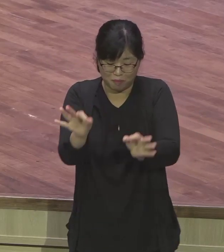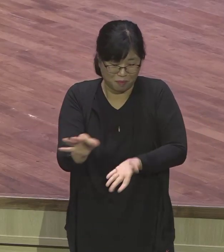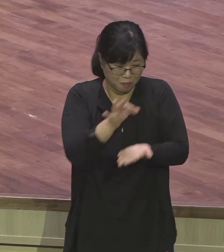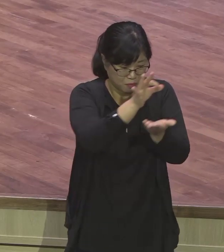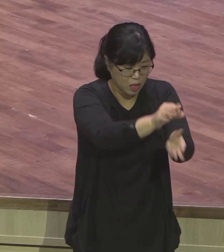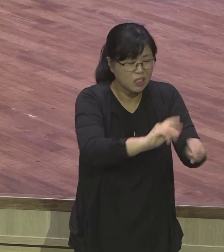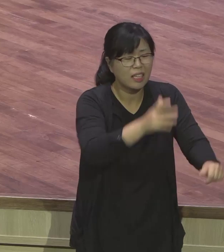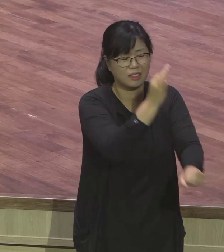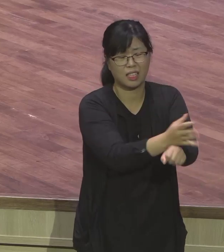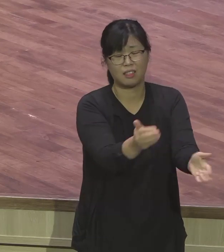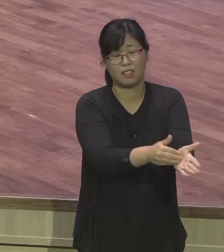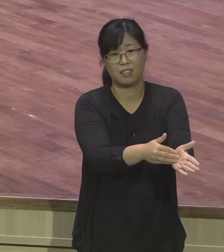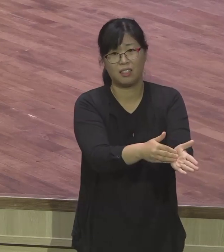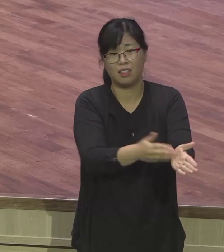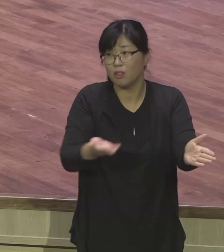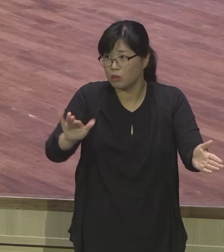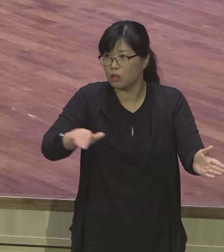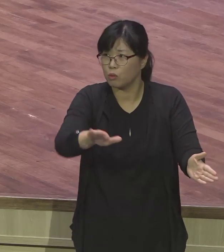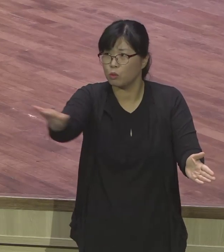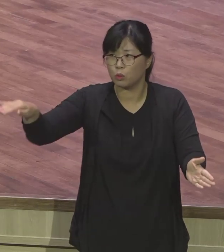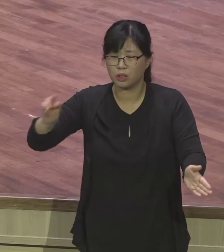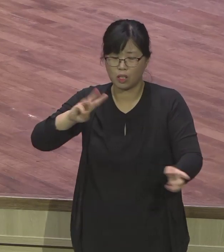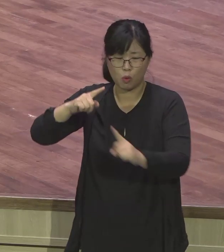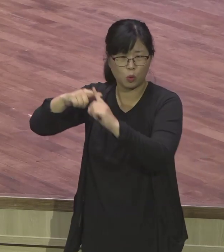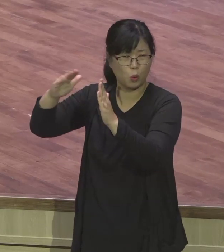나와야 되겠다. 아멘 했냐?